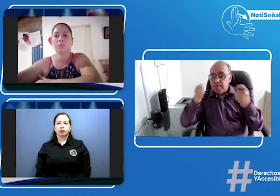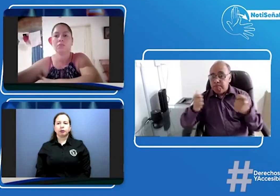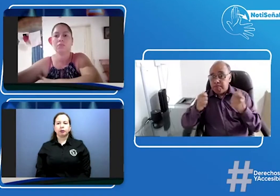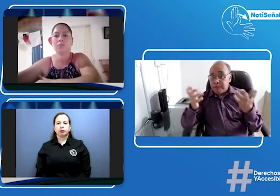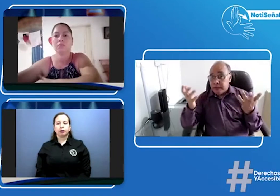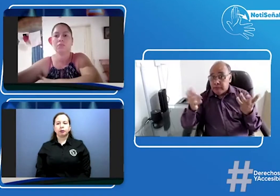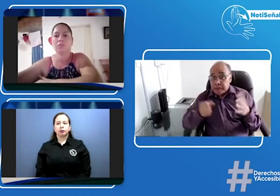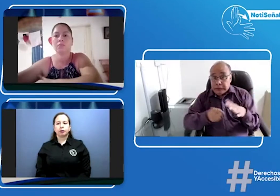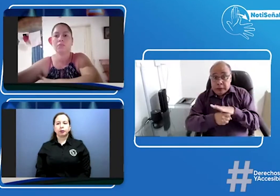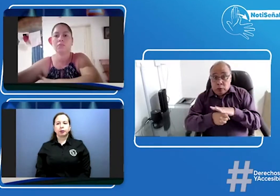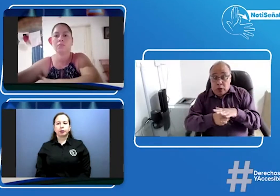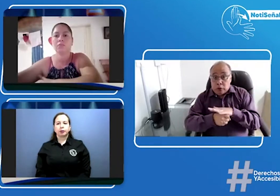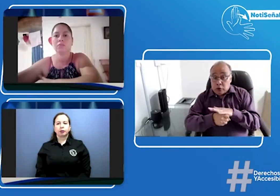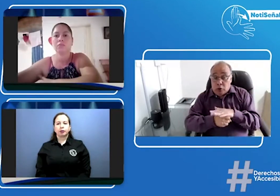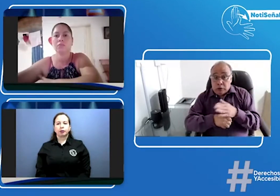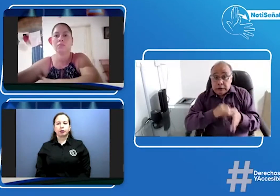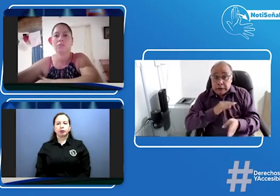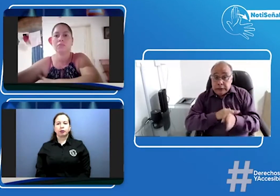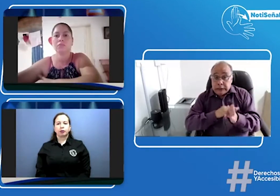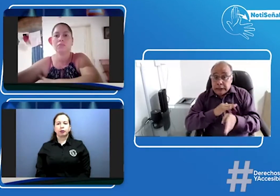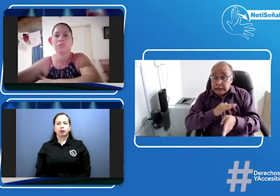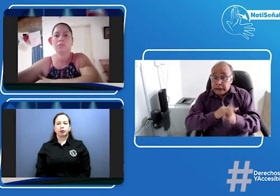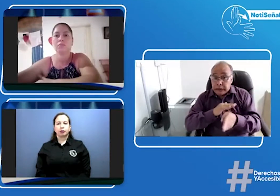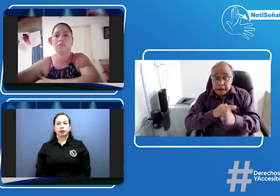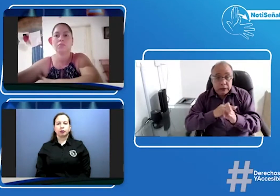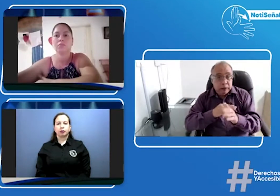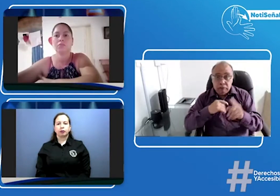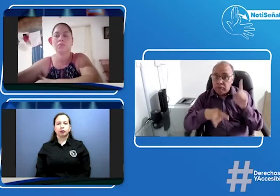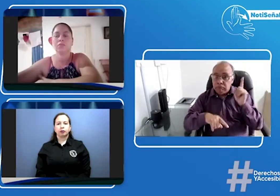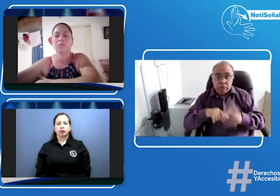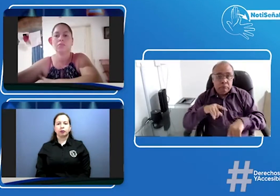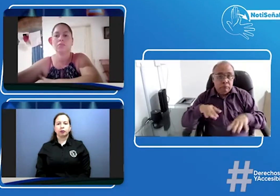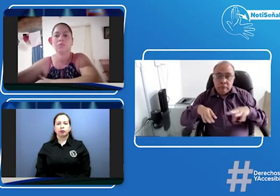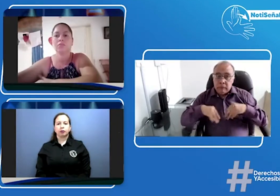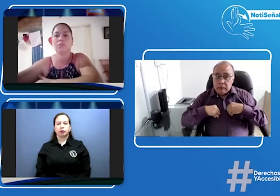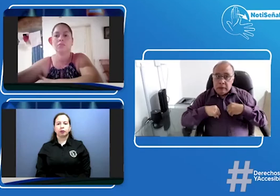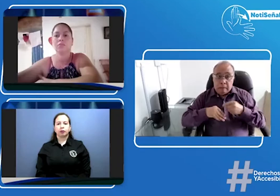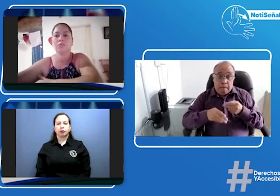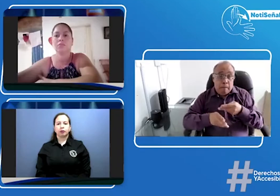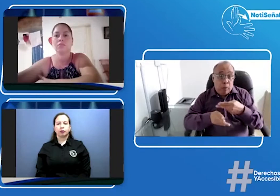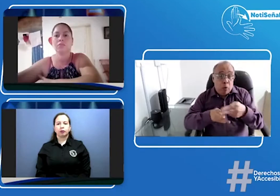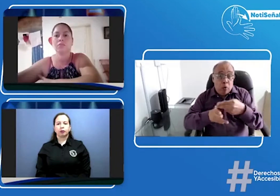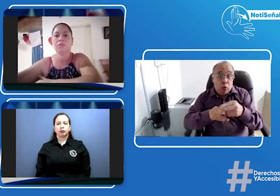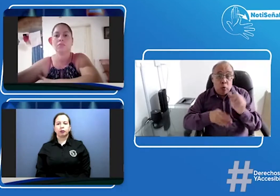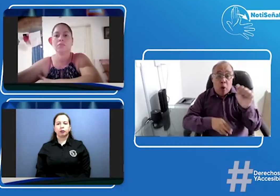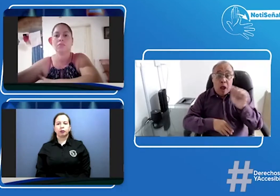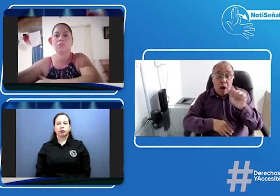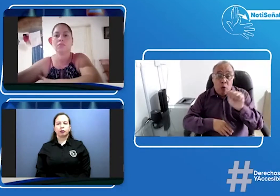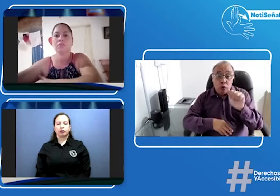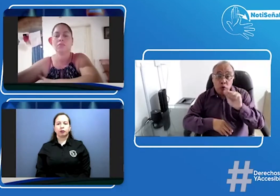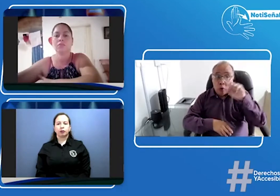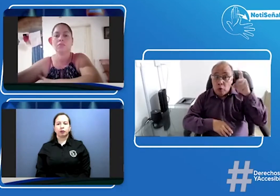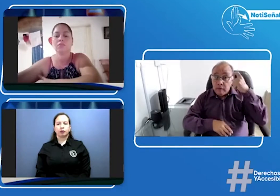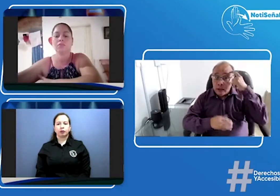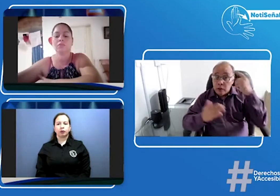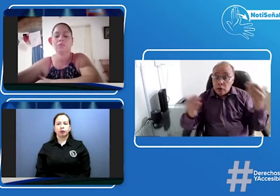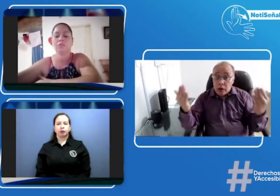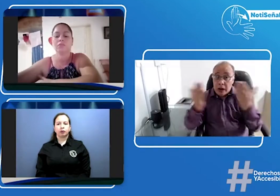nosotros podamos mostrar esta clase de situaciones hacerlas públicas porque no pueden continuar sucediendo ya vamos